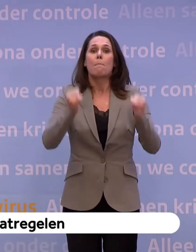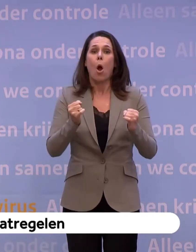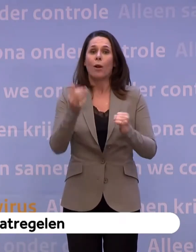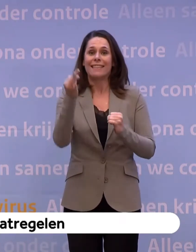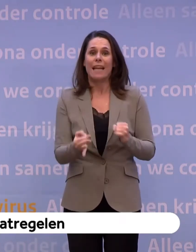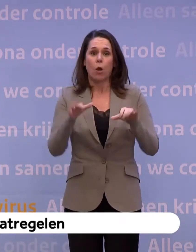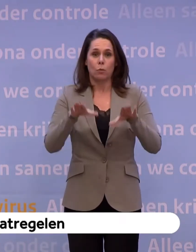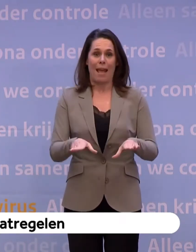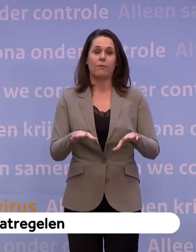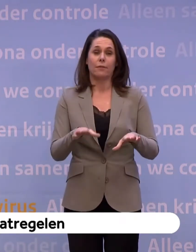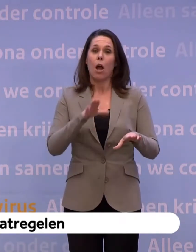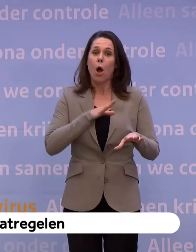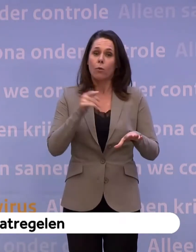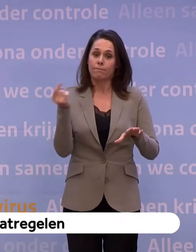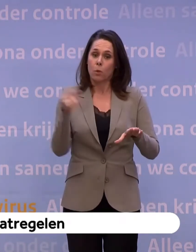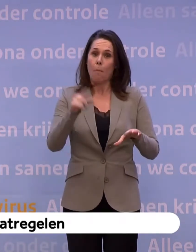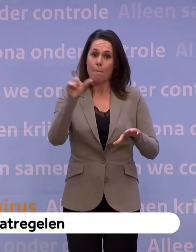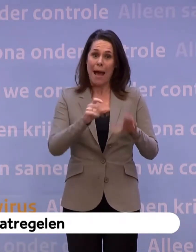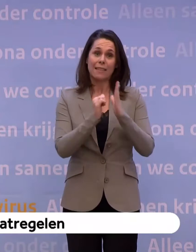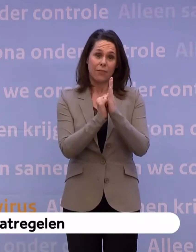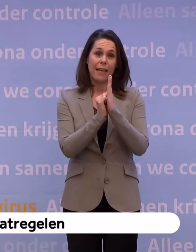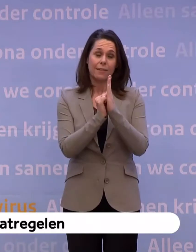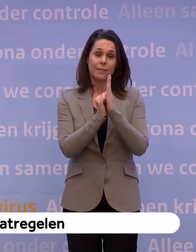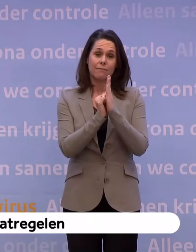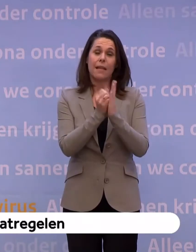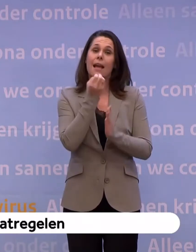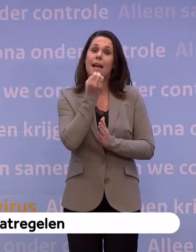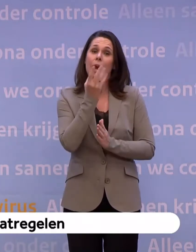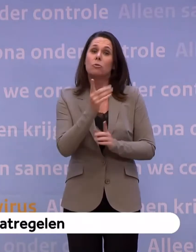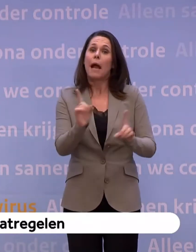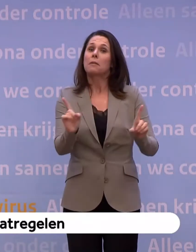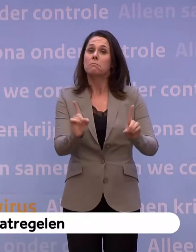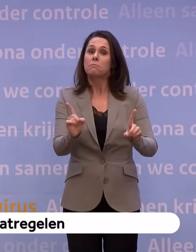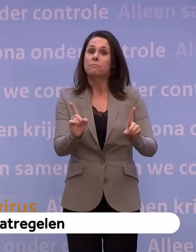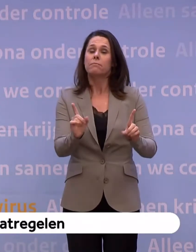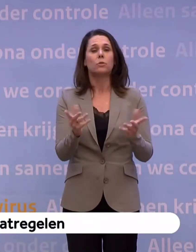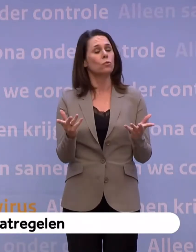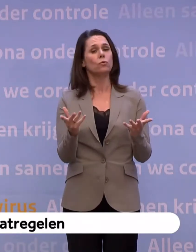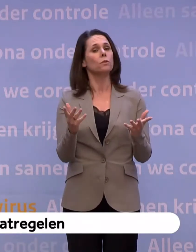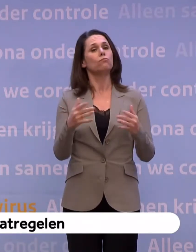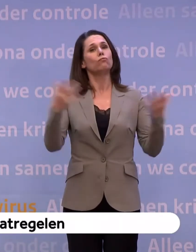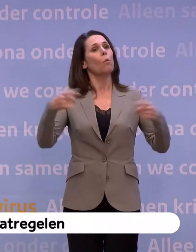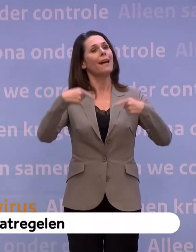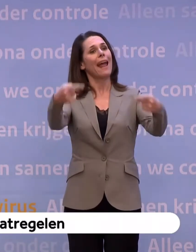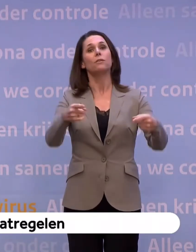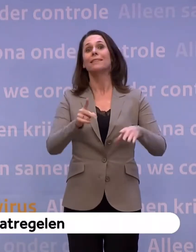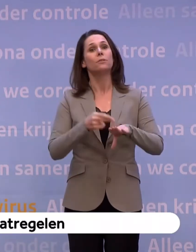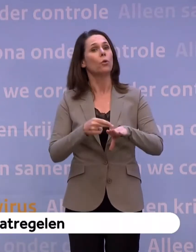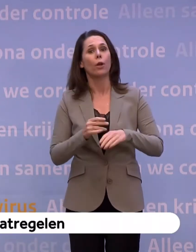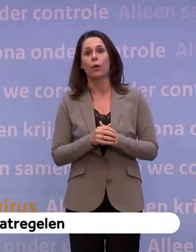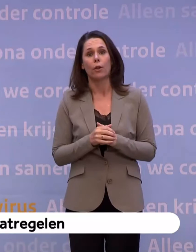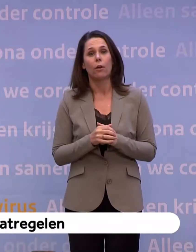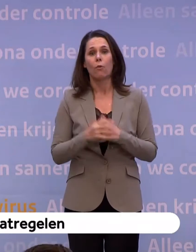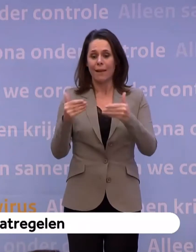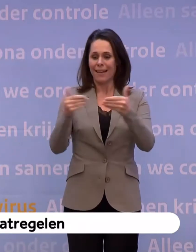Ook in het komende paasweekend. Het adagium blijft geen onnodige reizen, ook geen onnodig